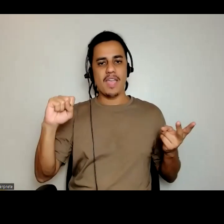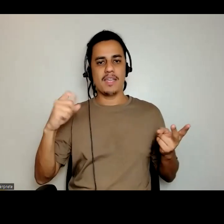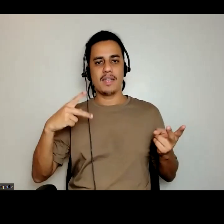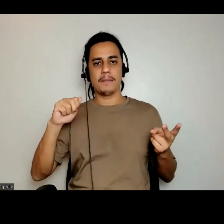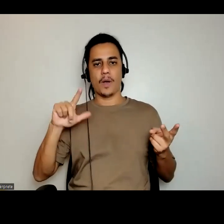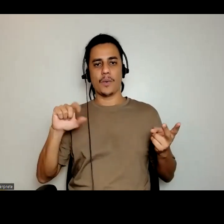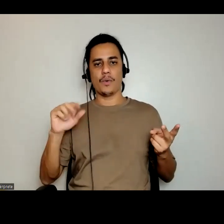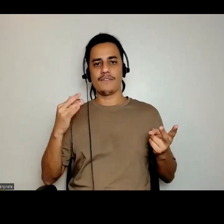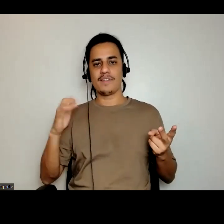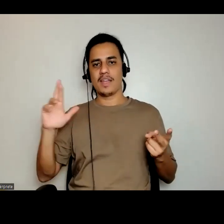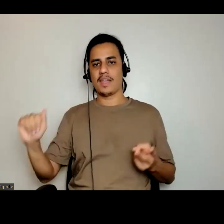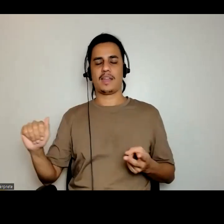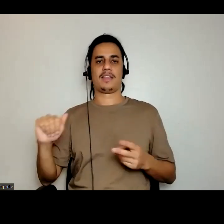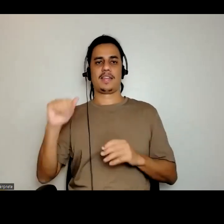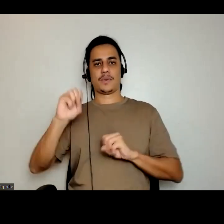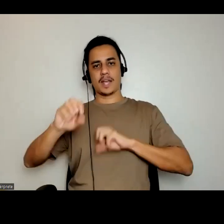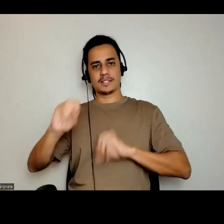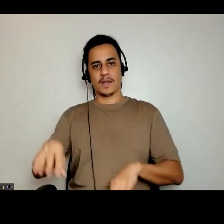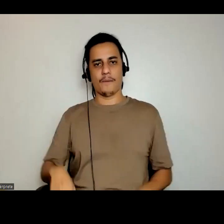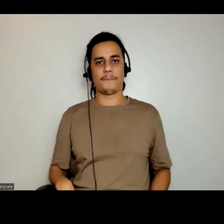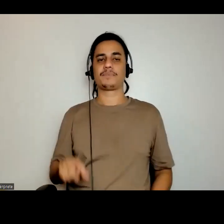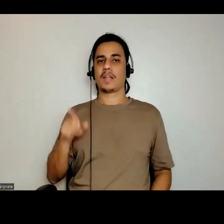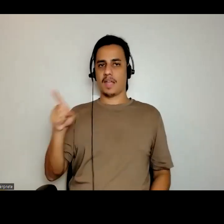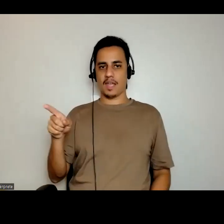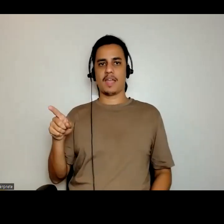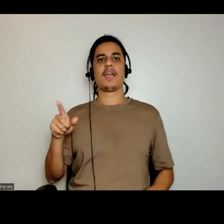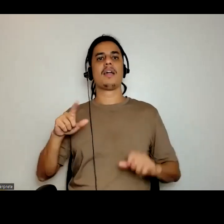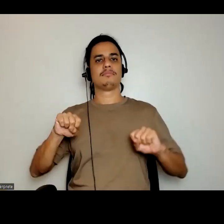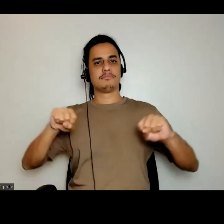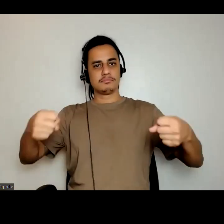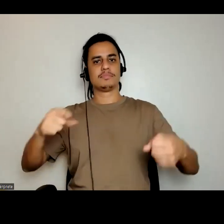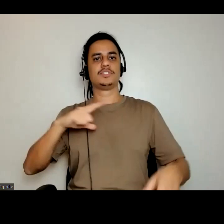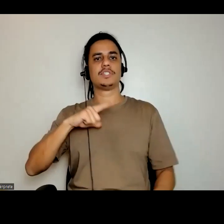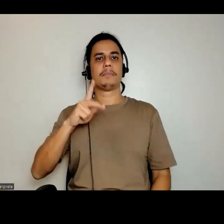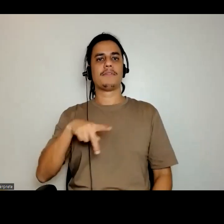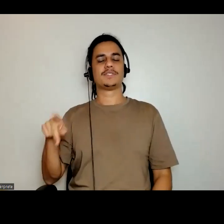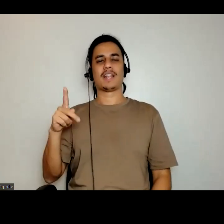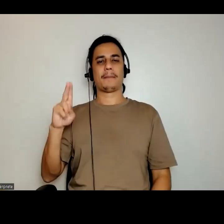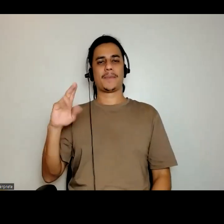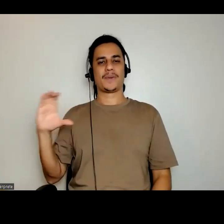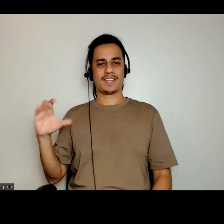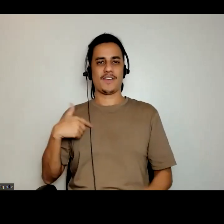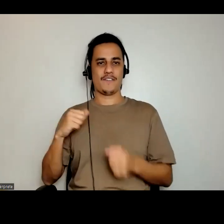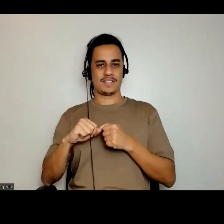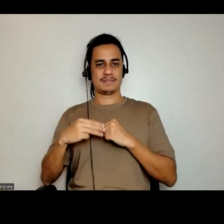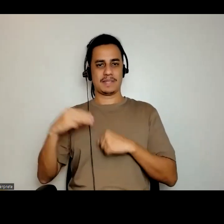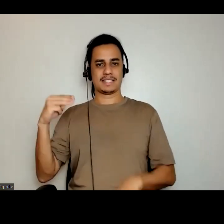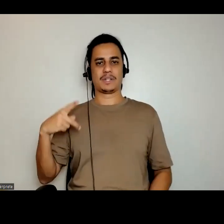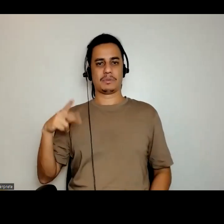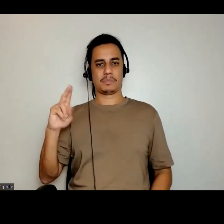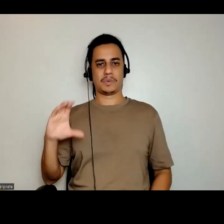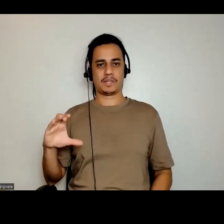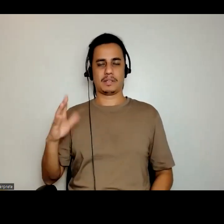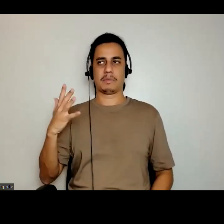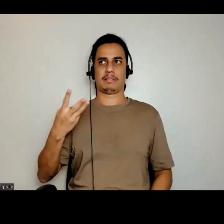Marilena Chaui na cultura, ela colocou no setor de patrimônio, D.F. Nelon, professora da PUC, que quando eu fui fazer o mestrado na PUC, há cerca de